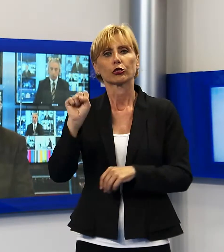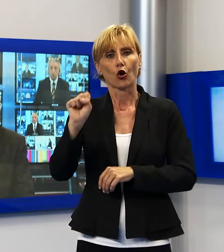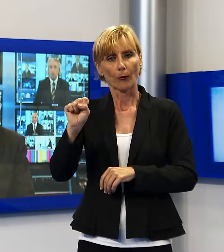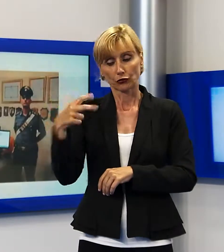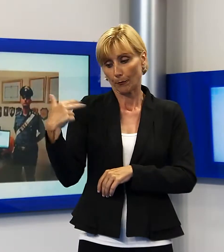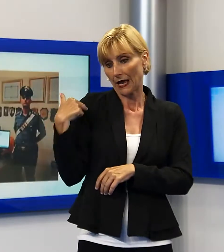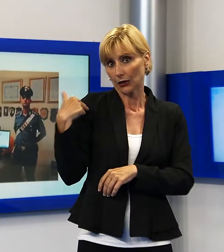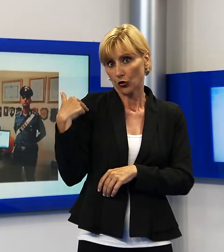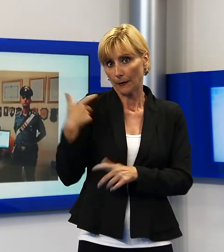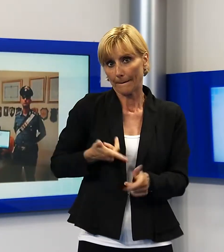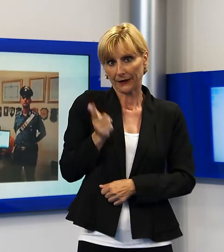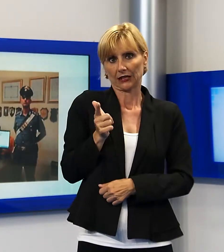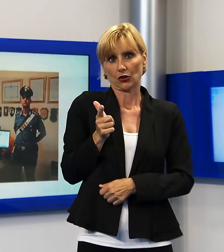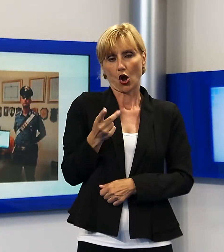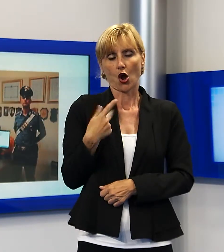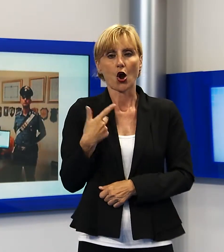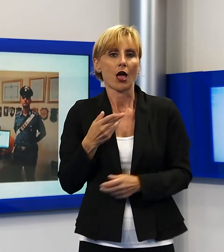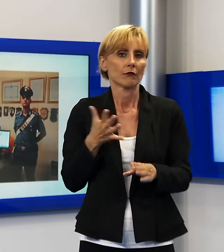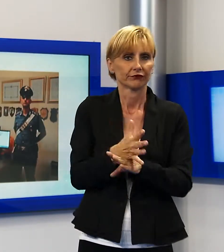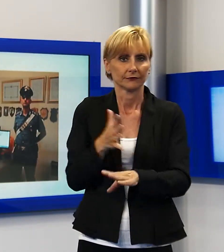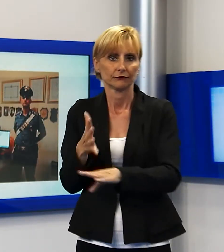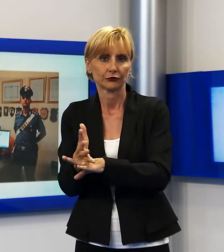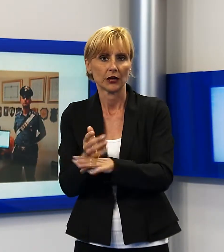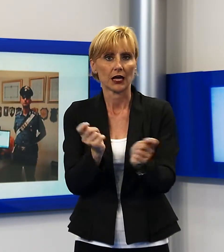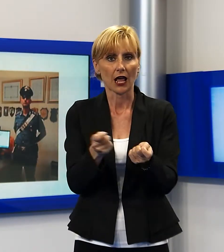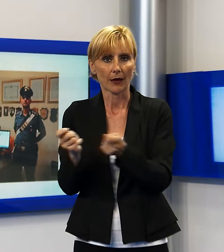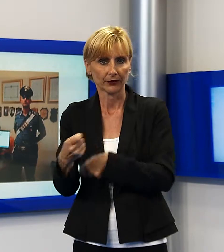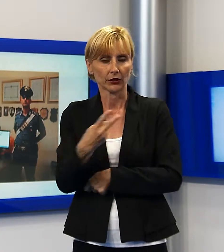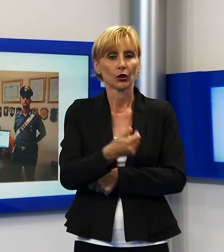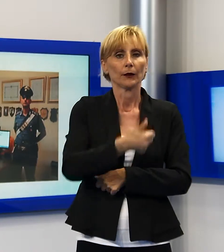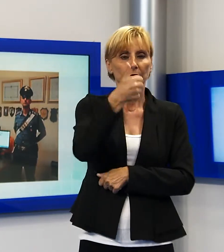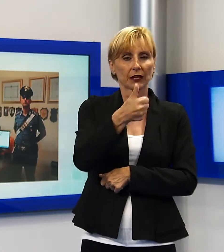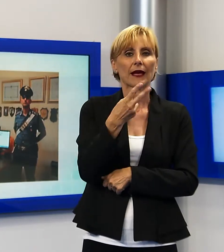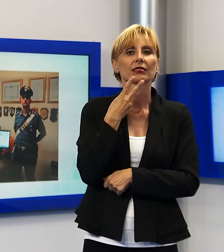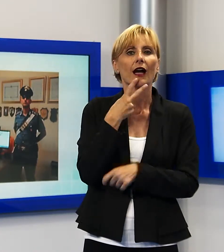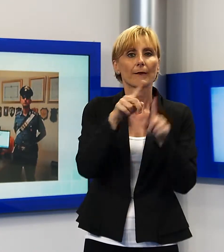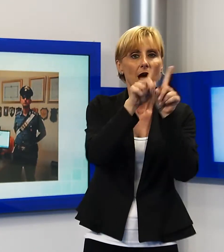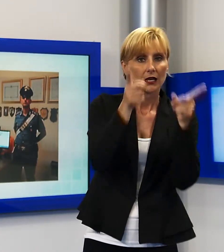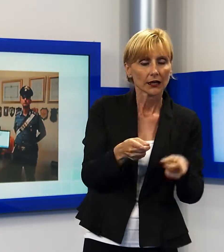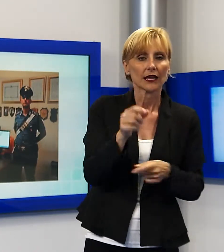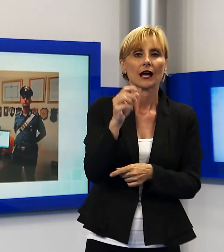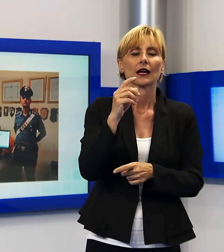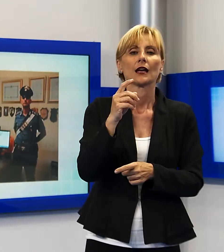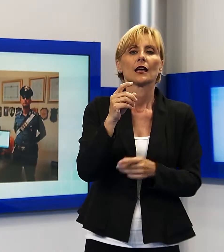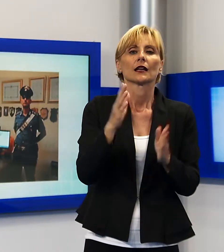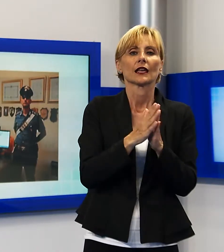compiuto due rapine. La prima in una tabaccheria di Chiesino Zanese, la seconda in una farmacia di Fucecchio. Per non essere